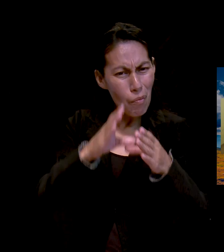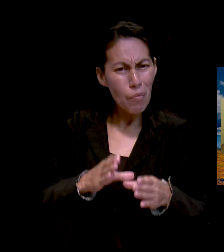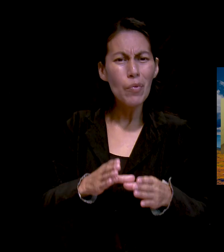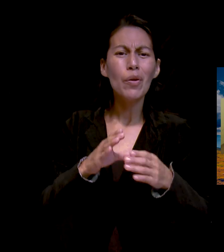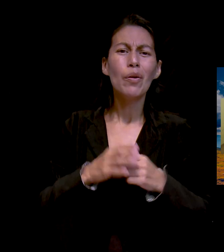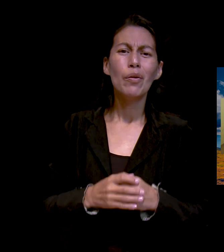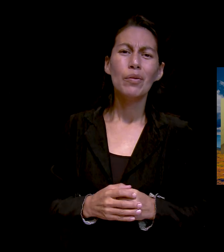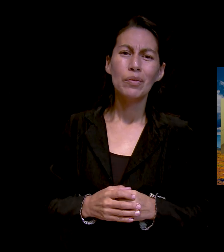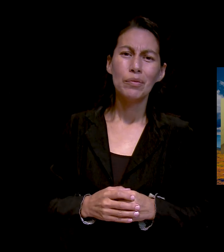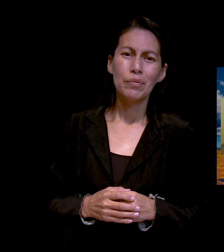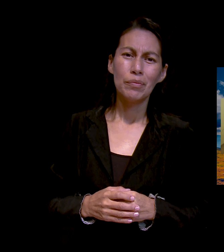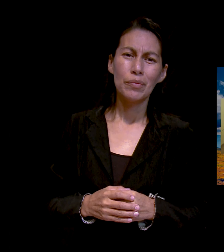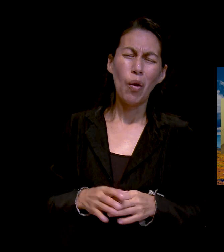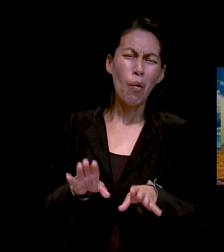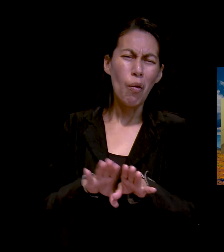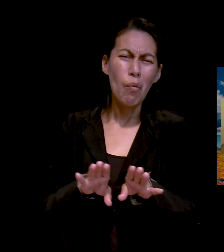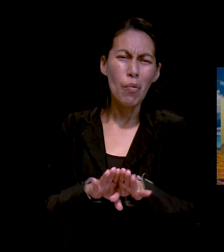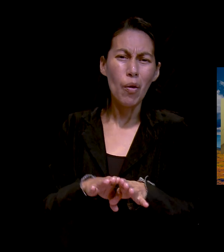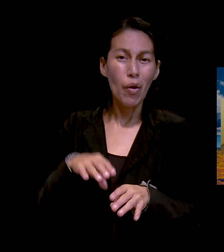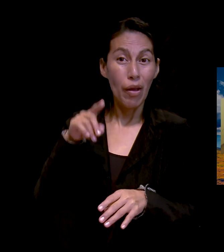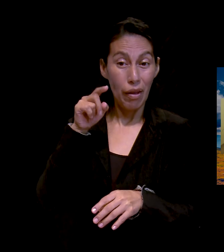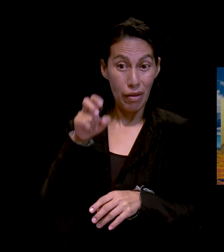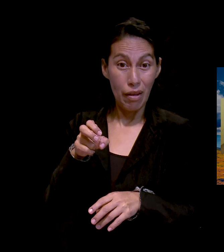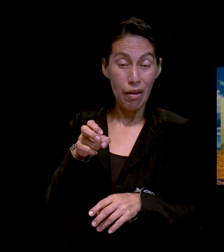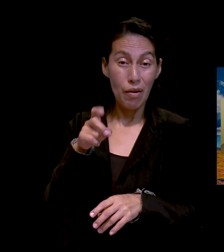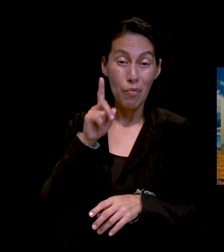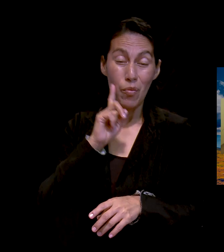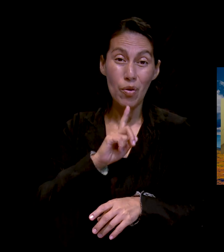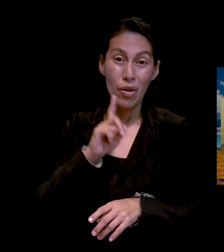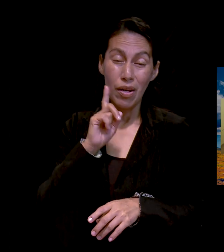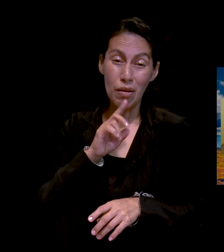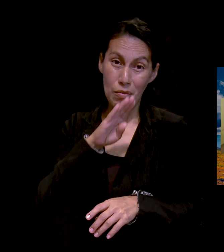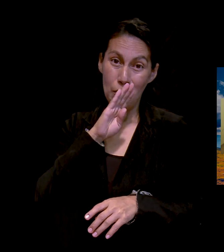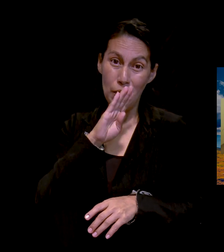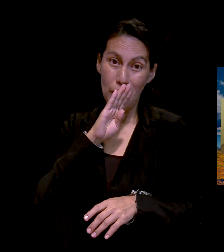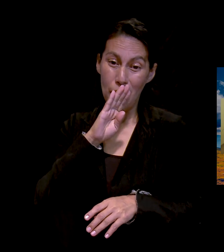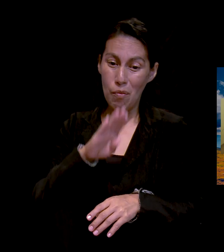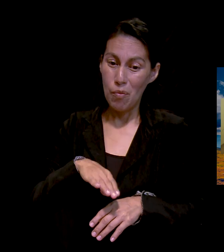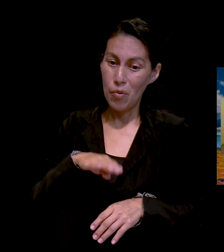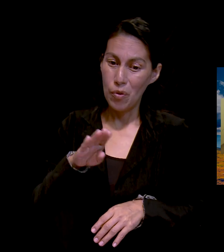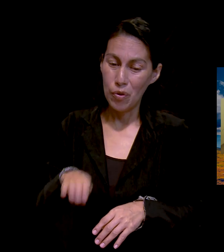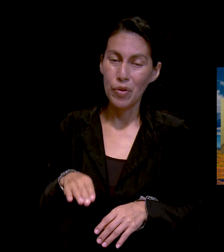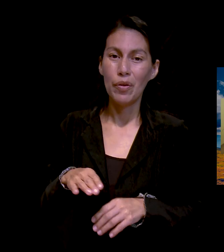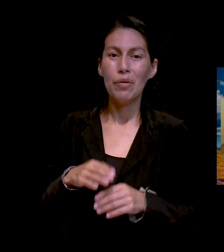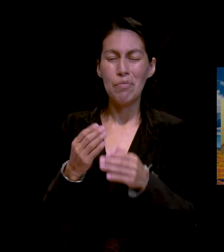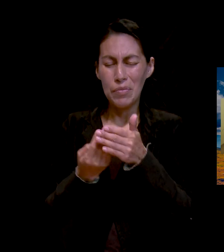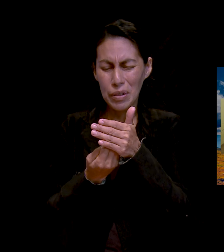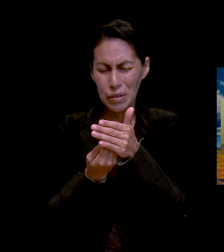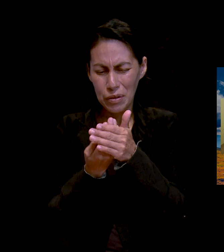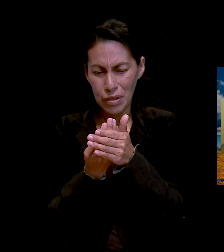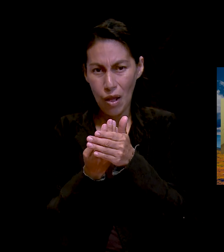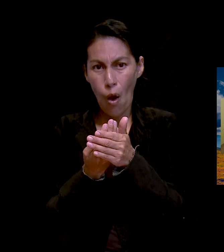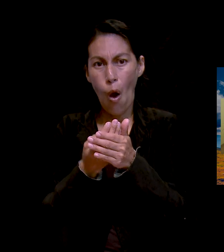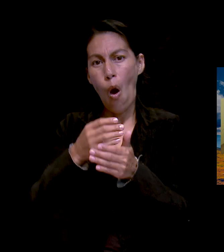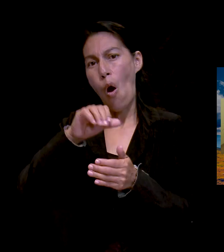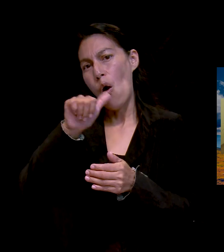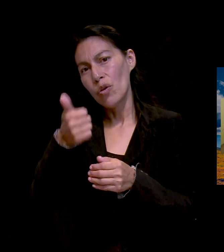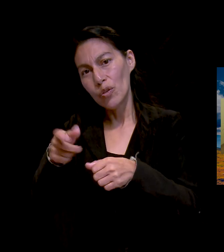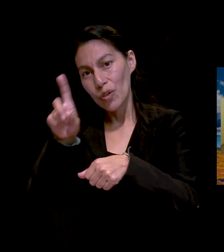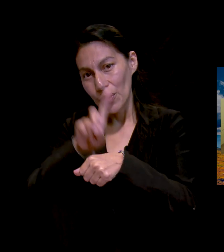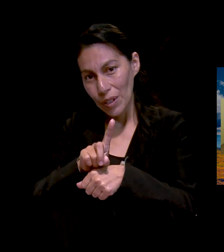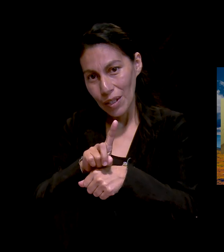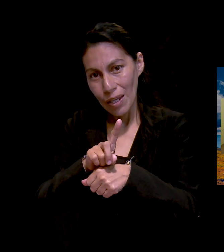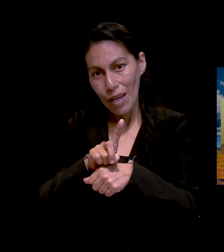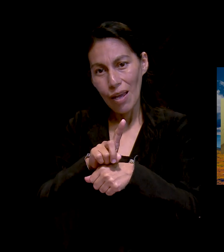cumplió porque ella murió en la madrugada. No la enterramos ese mismo día, la enterramos hasta el otro día. Pero